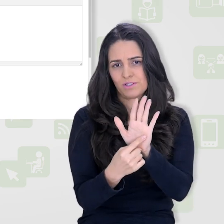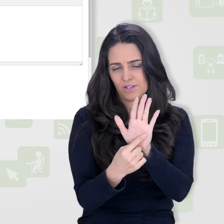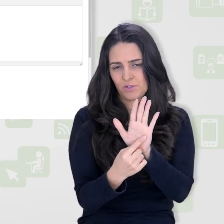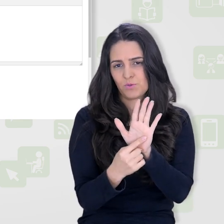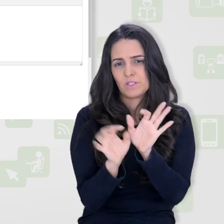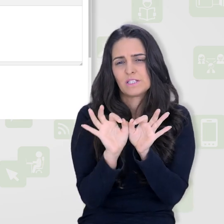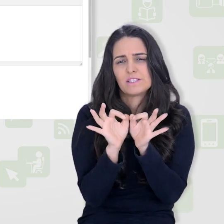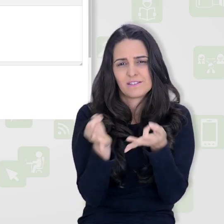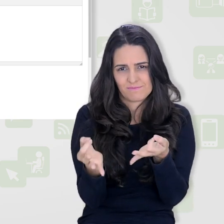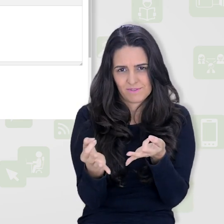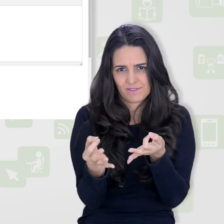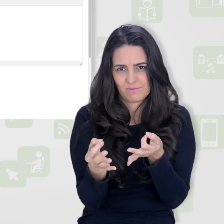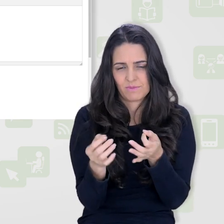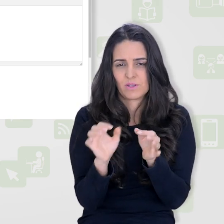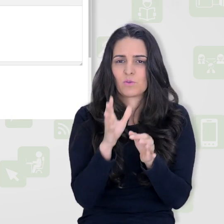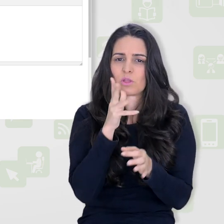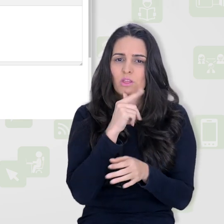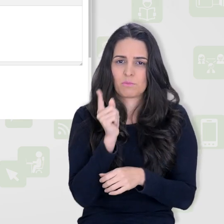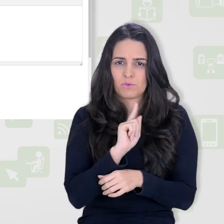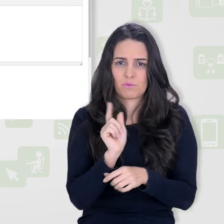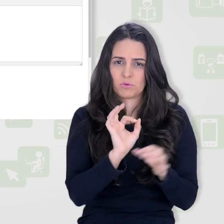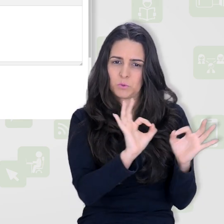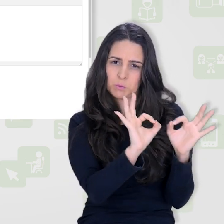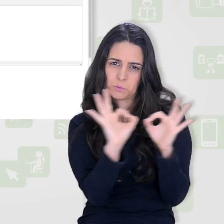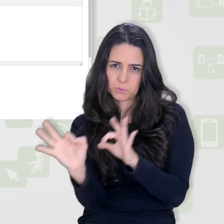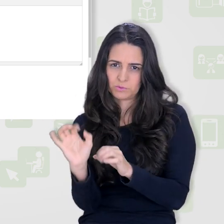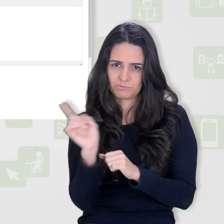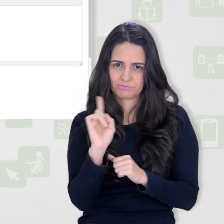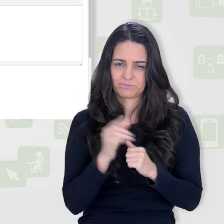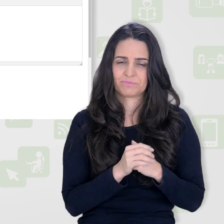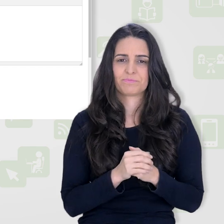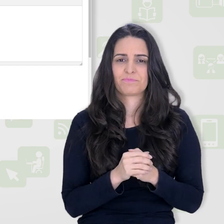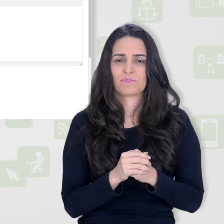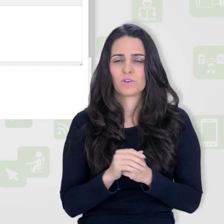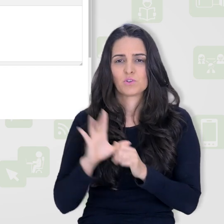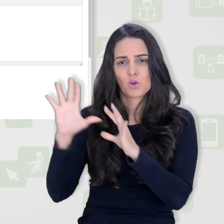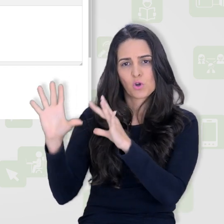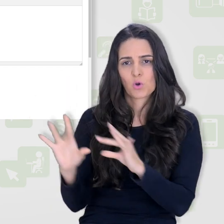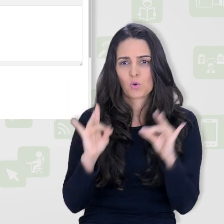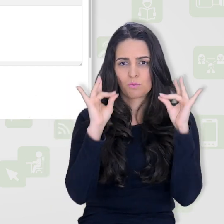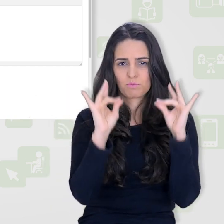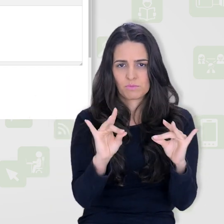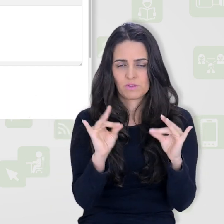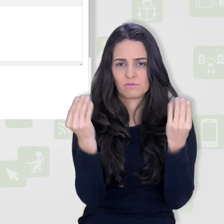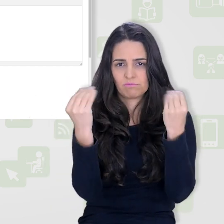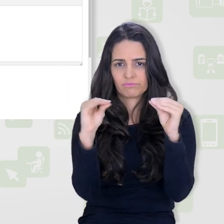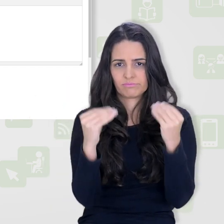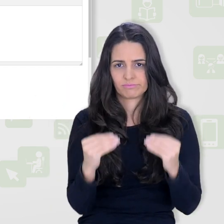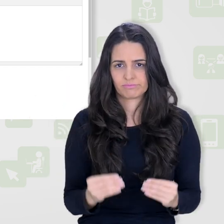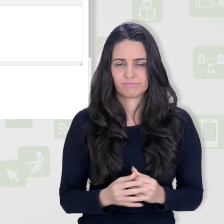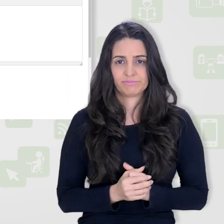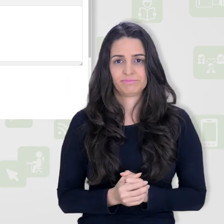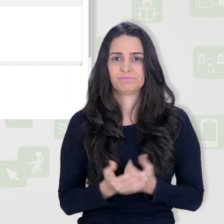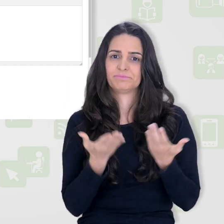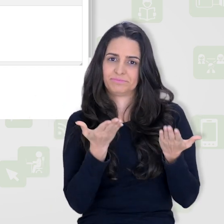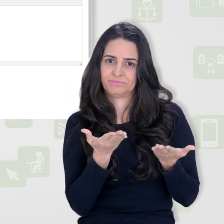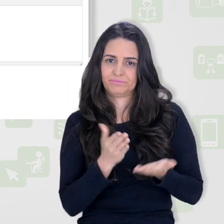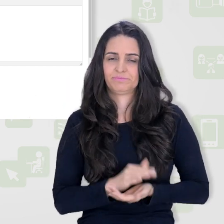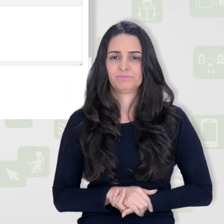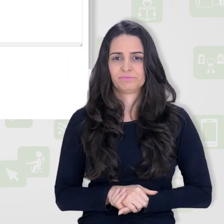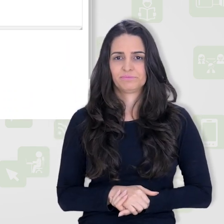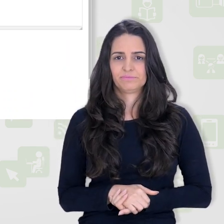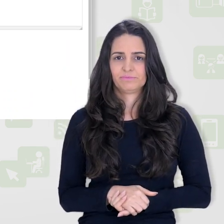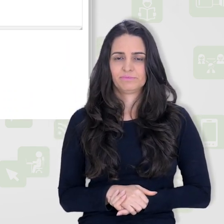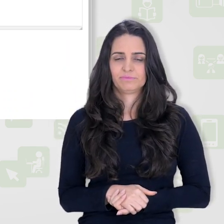só para o nosso tutorial não ficar muito longo. Então, eu vou copiando aqui os critérios e